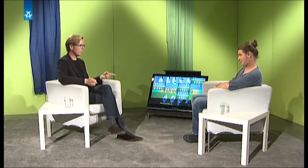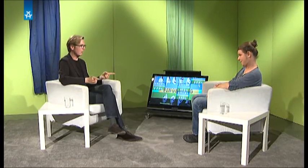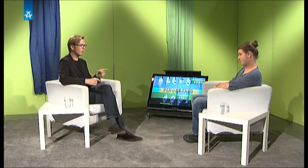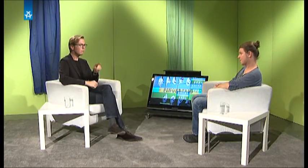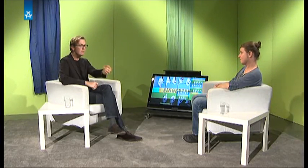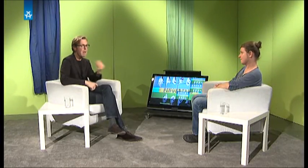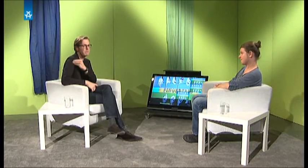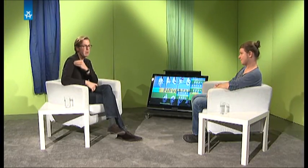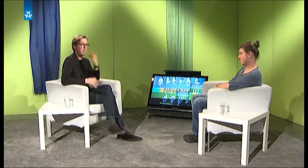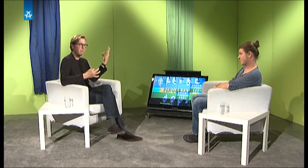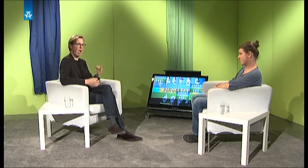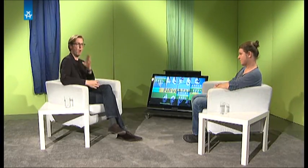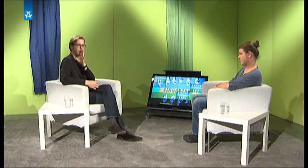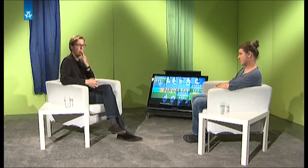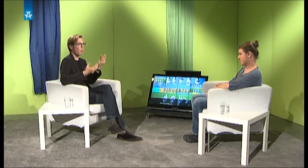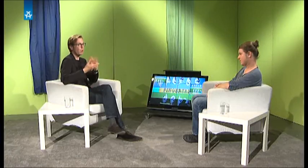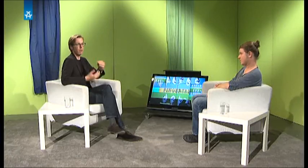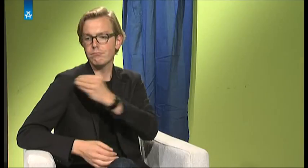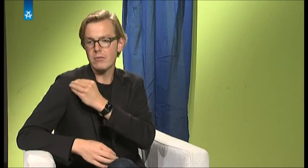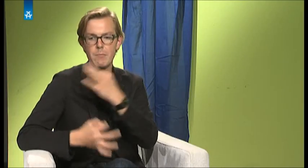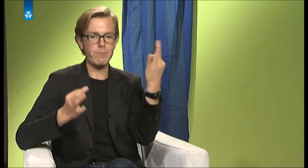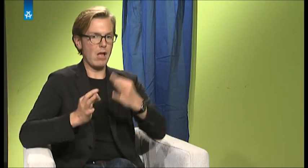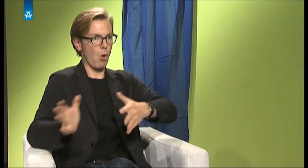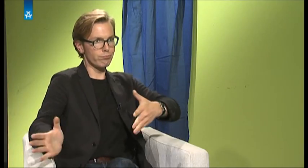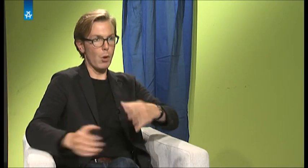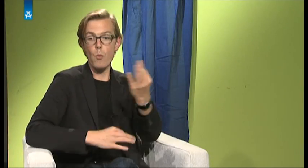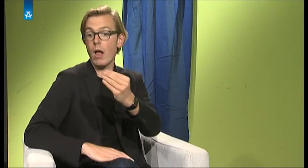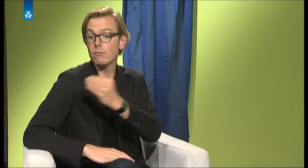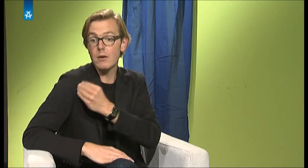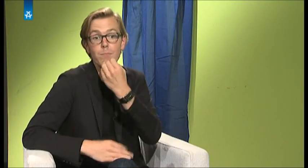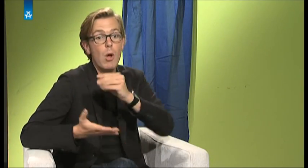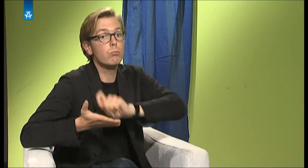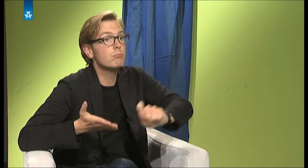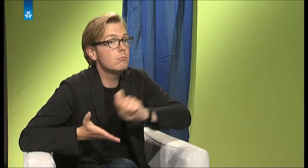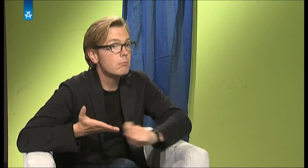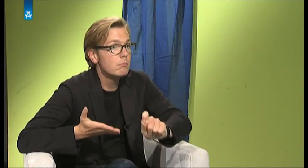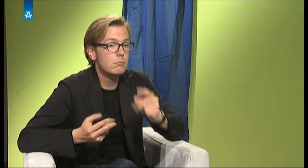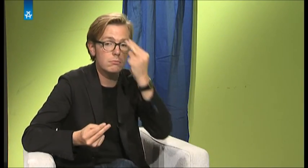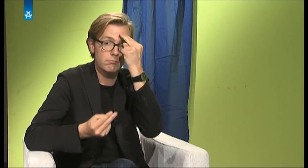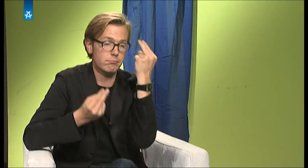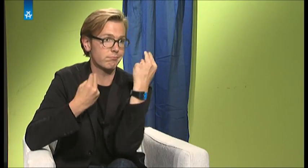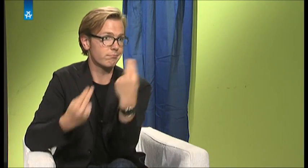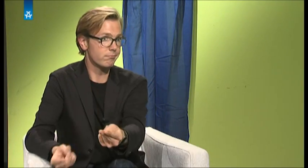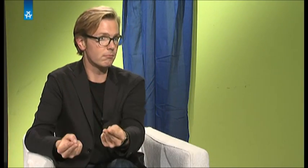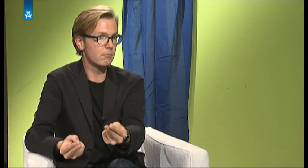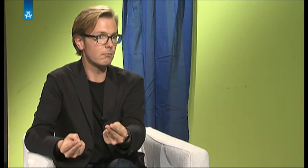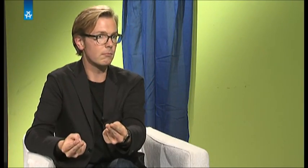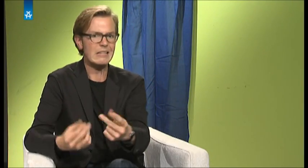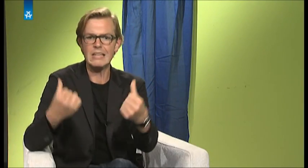Selbstverständlichkeit gibt, ob es eine lautsprachliche oder eine gebärdensprachliche Kommunikation gibt. Dass man das vielleicht den Kindern auch